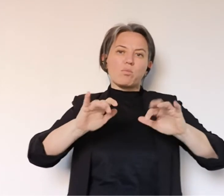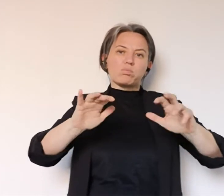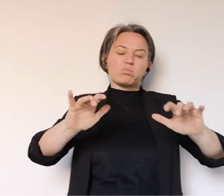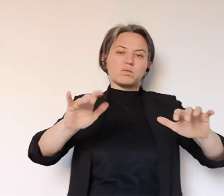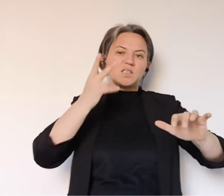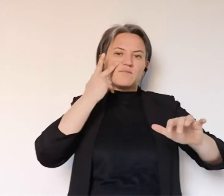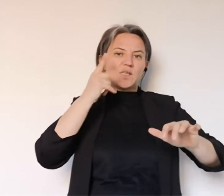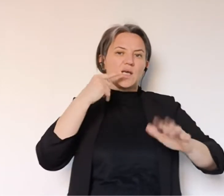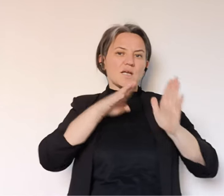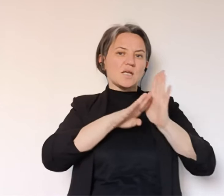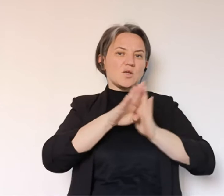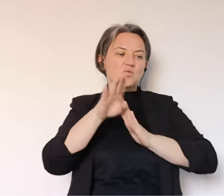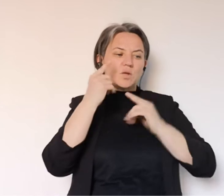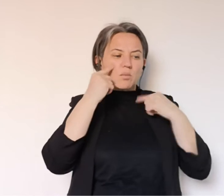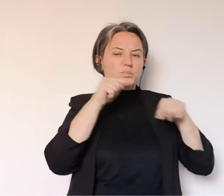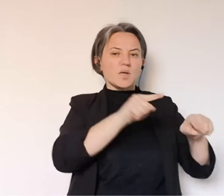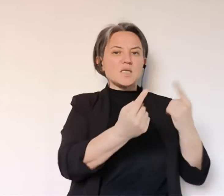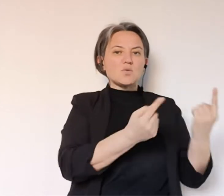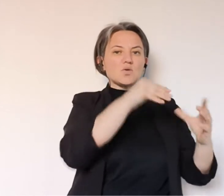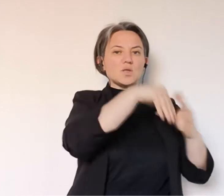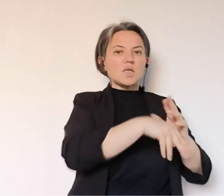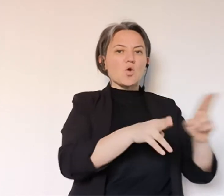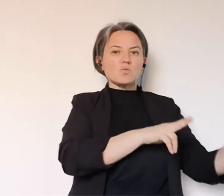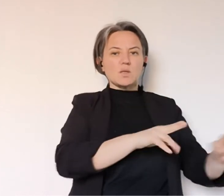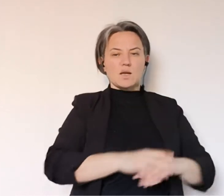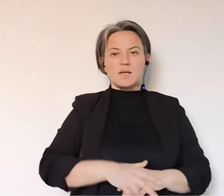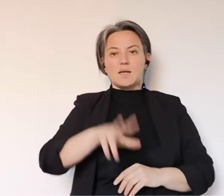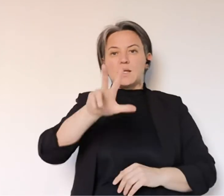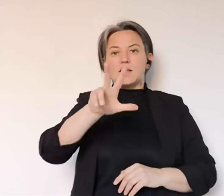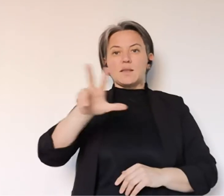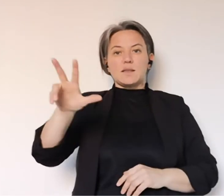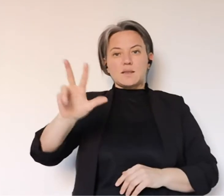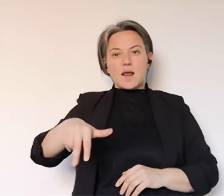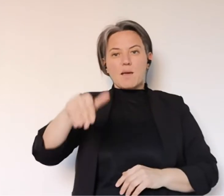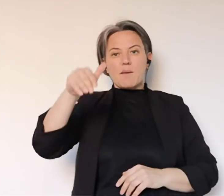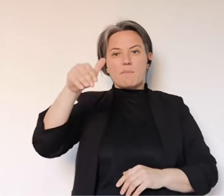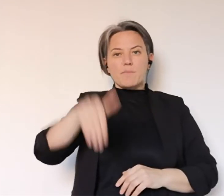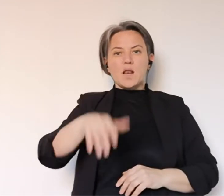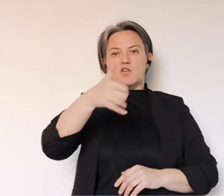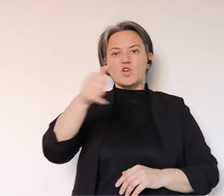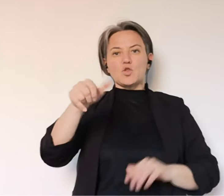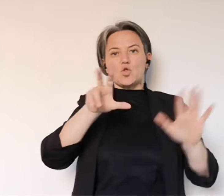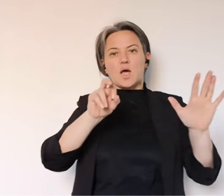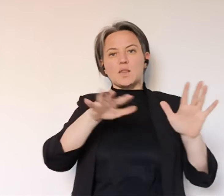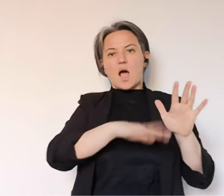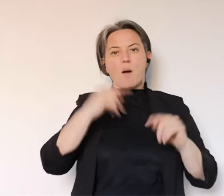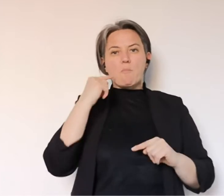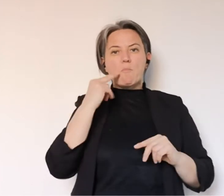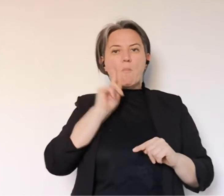territorio che insomma allenta un minimo la morsa. D'altro canto arriviamo a 3